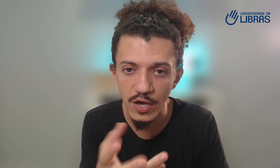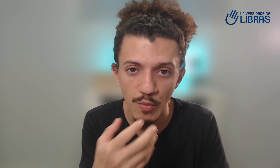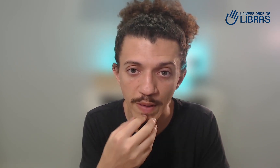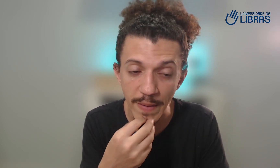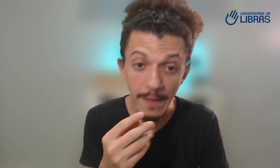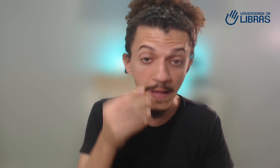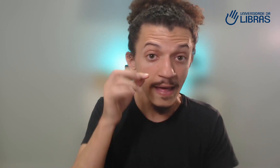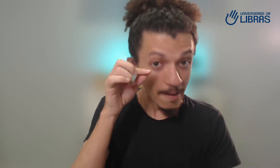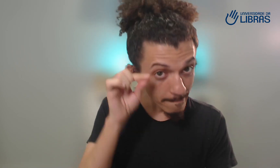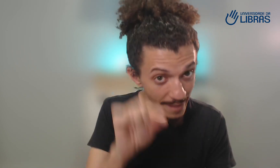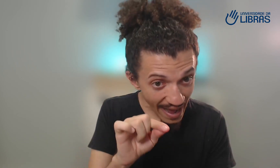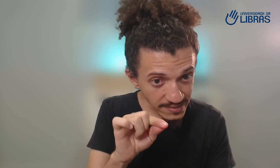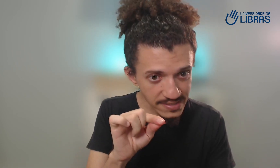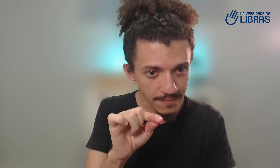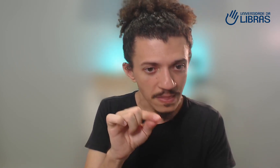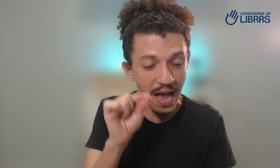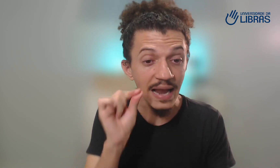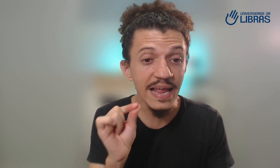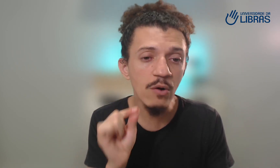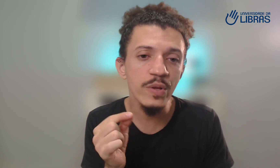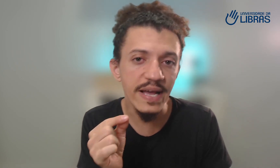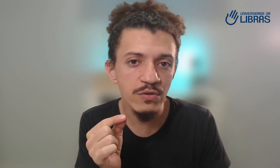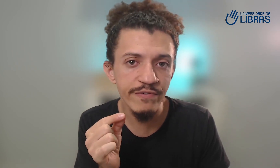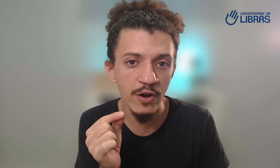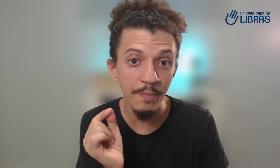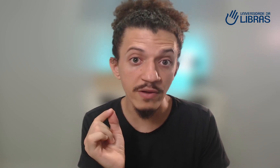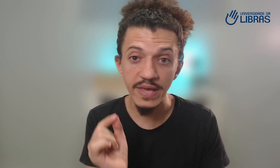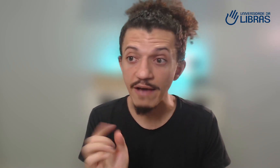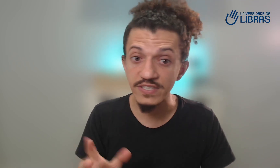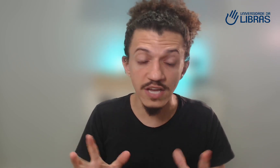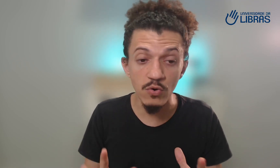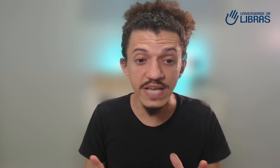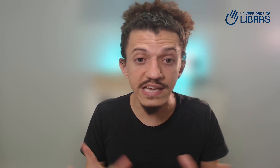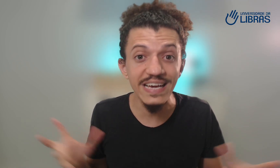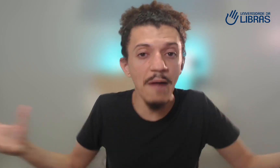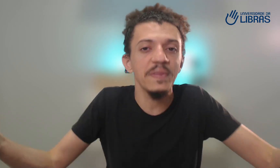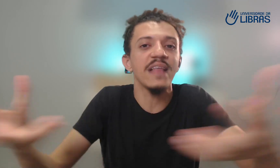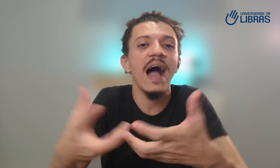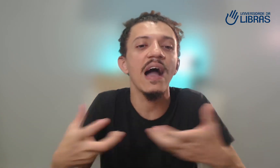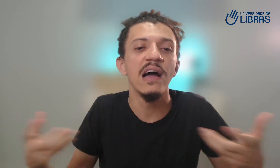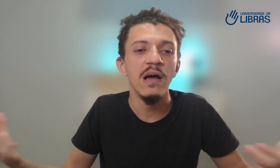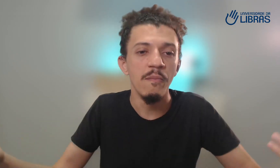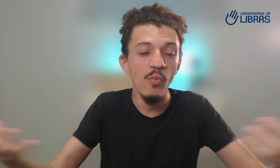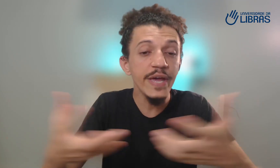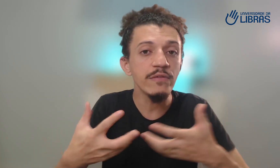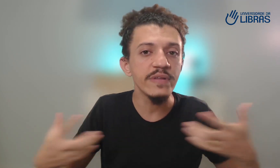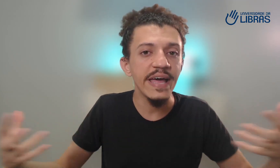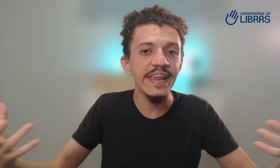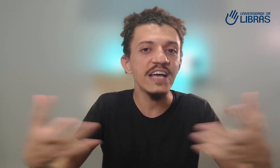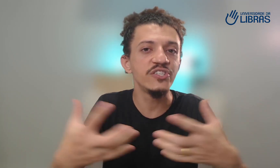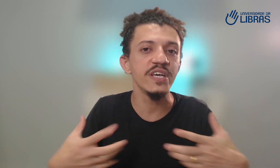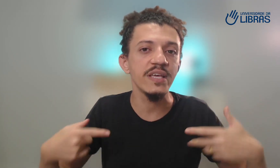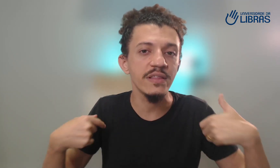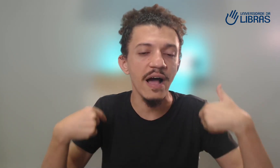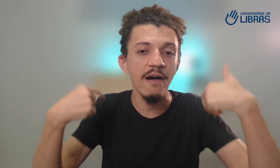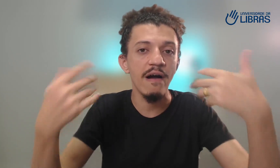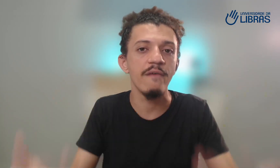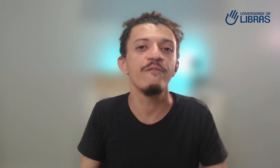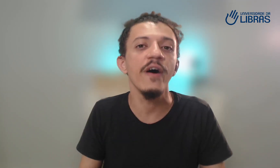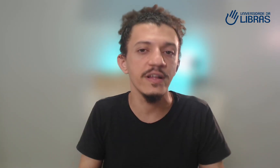como bebê, mas ali acontece um fenômeno que é, você já consegue captar muito da energia que está fora